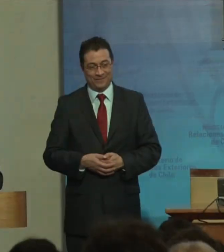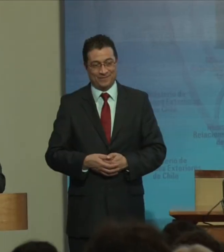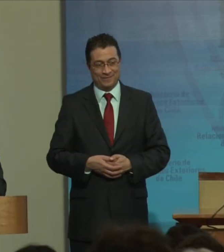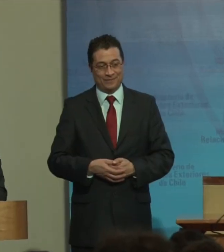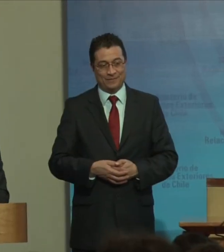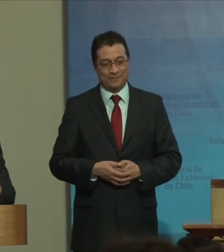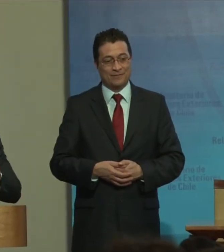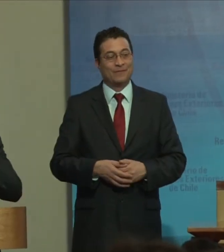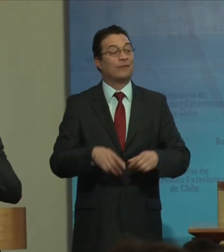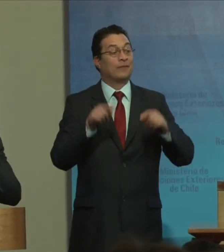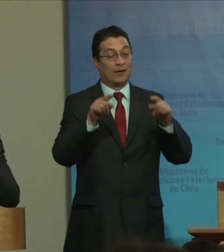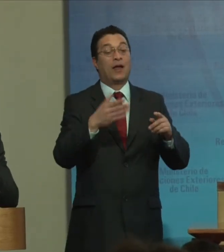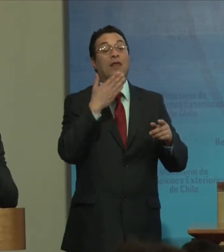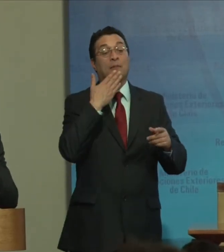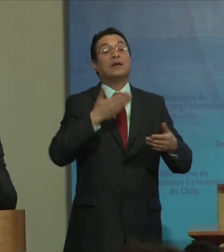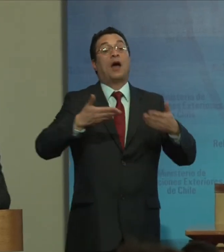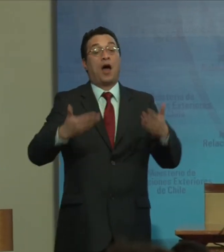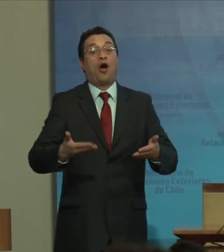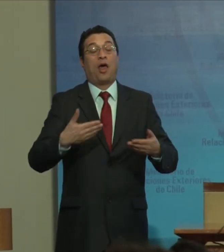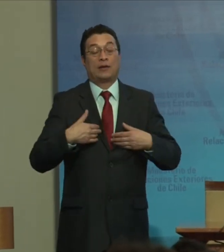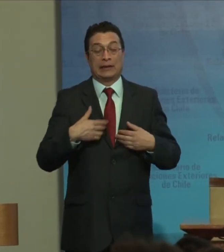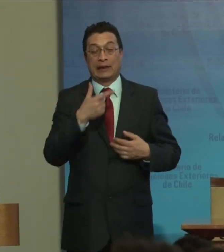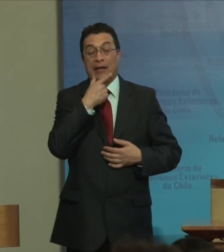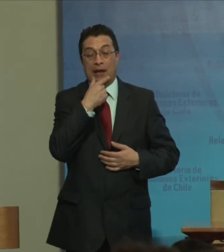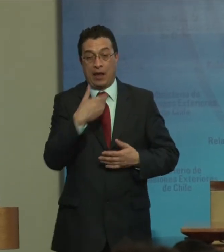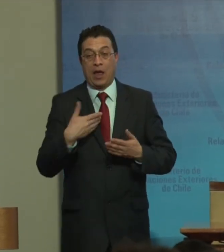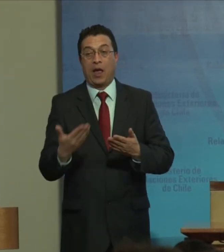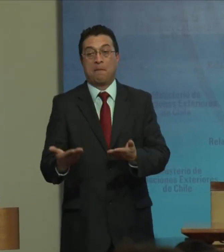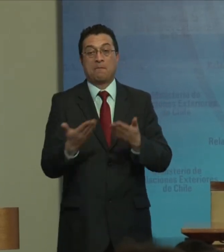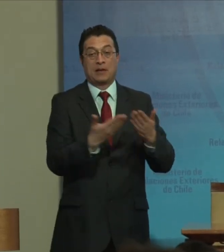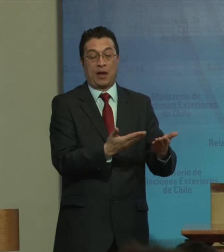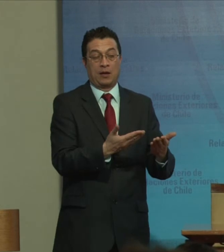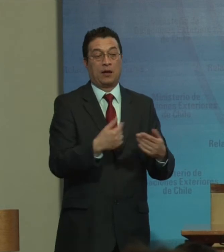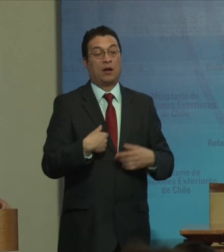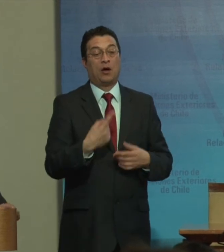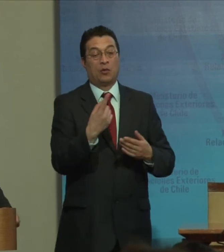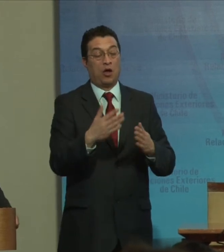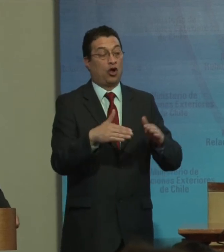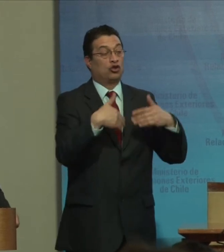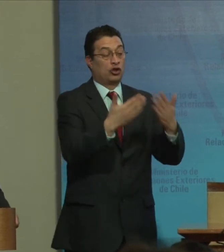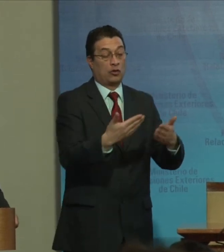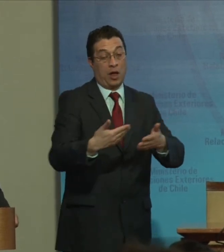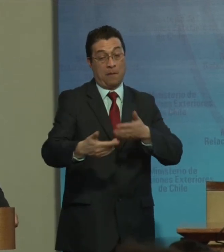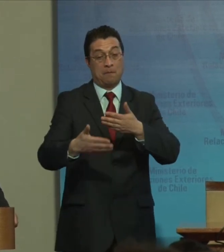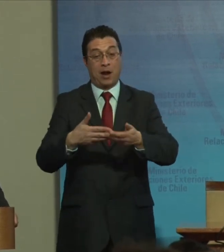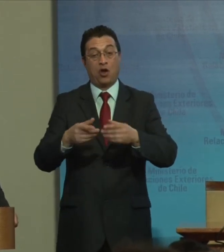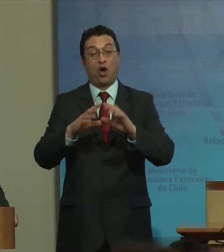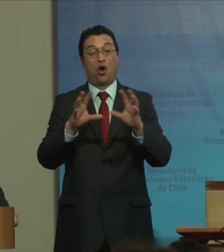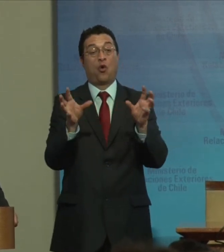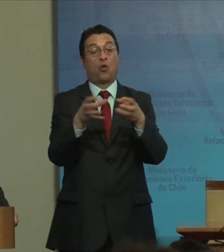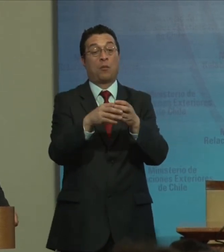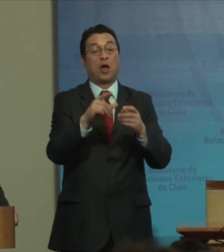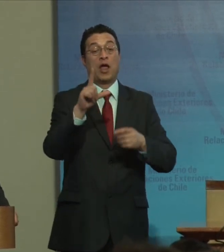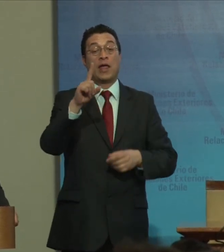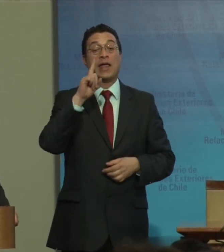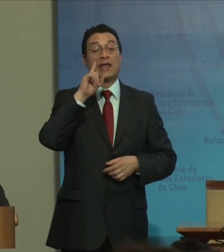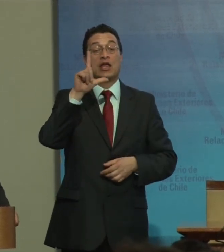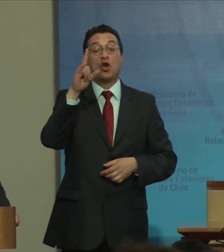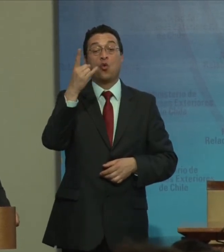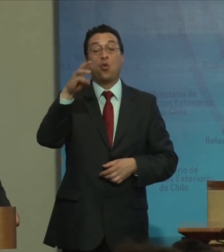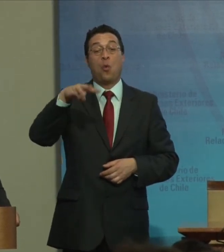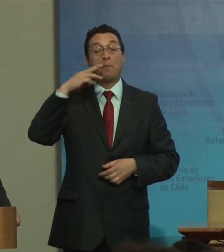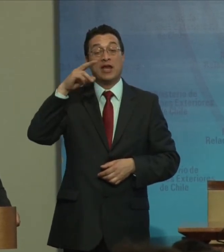Bueno, también ahora queremos invitar a recibir un obsequio de manos de la Corporación Ilumino Arte